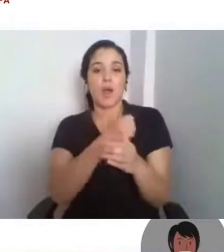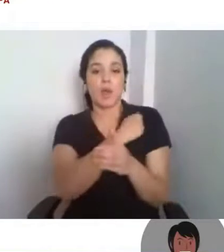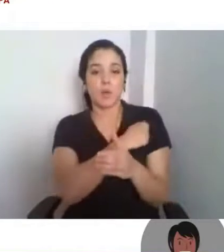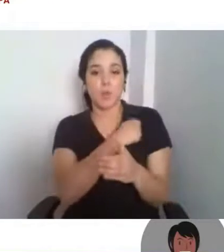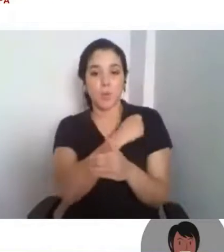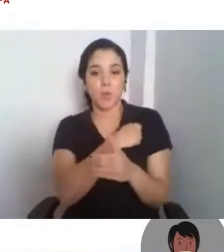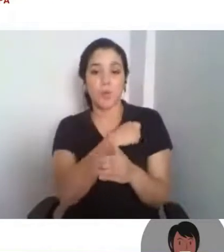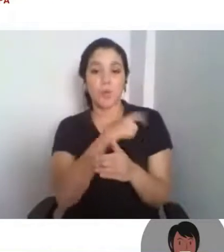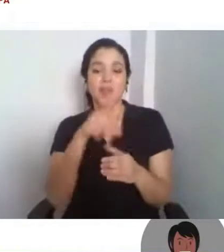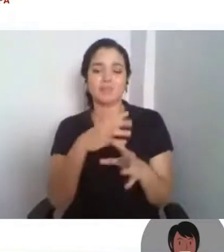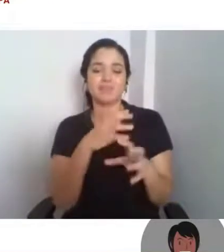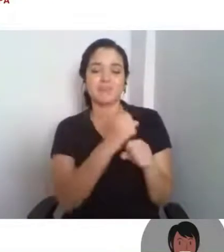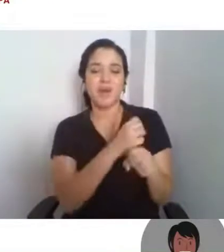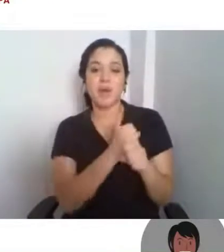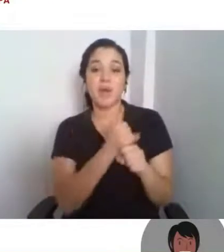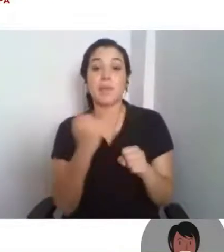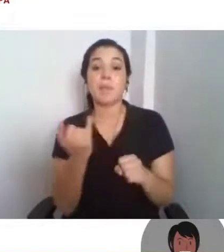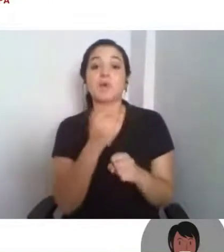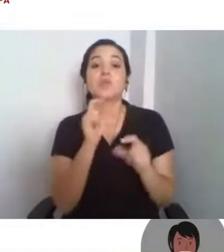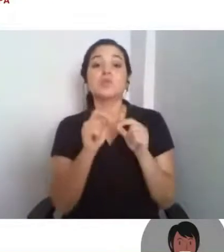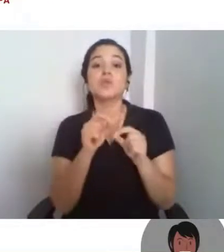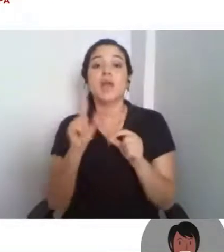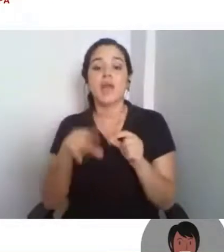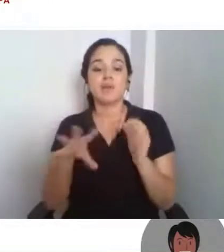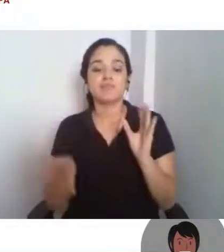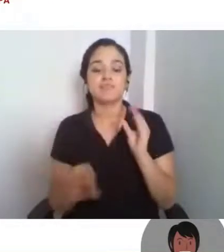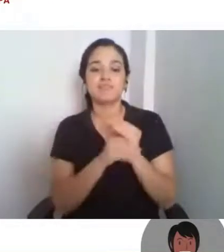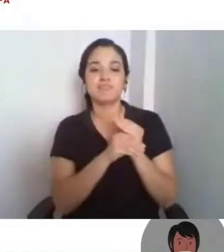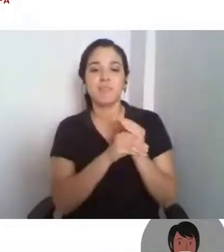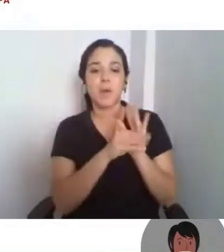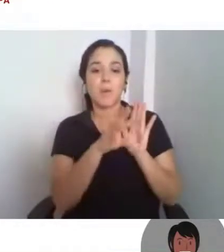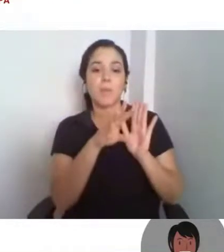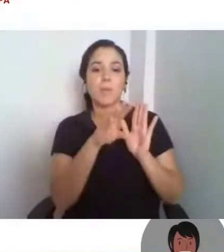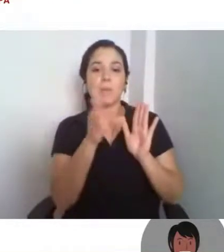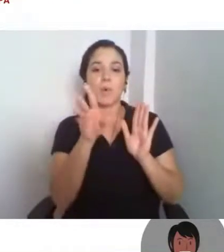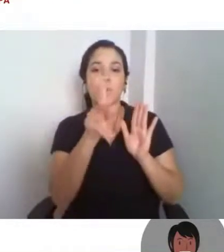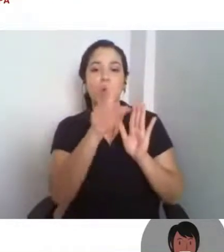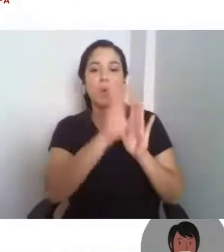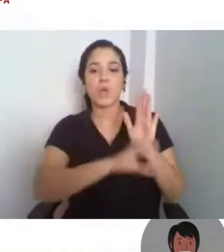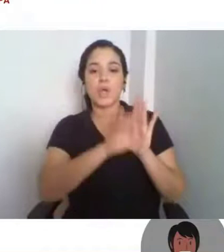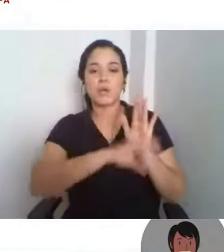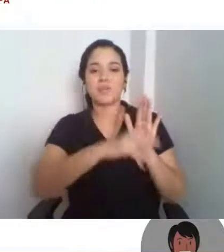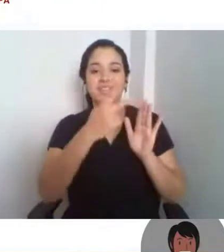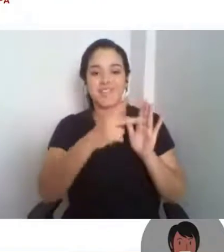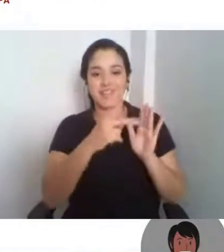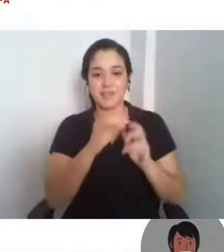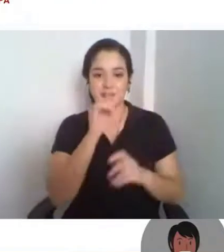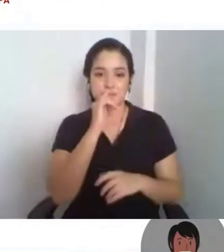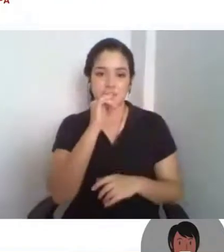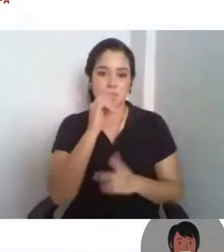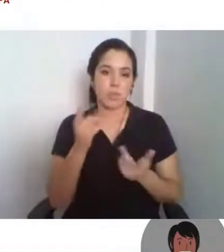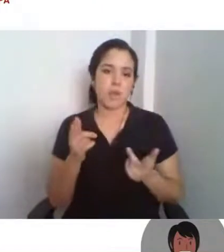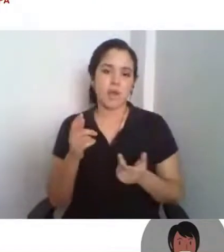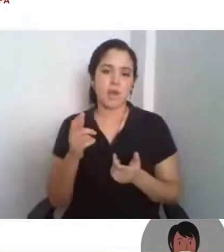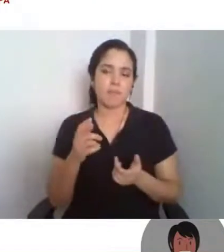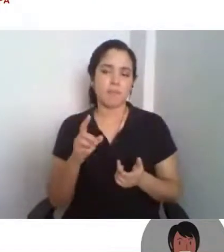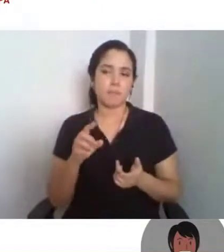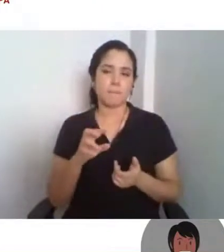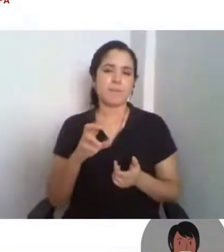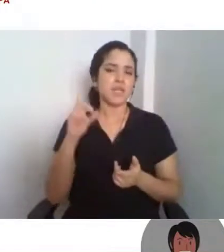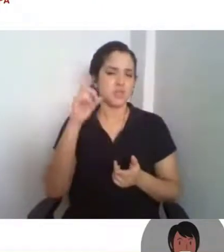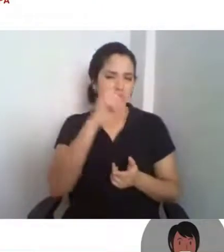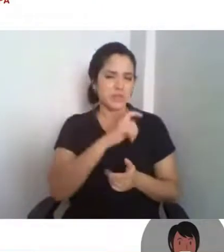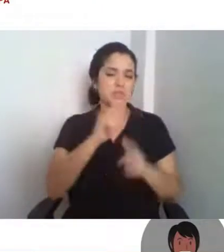para a integralização curricular deles. Não é fácil para os gestores das engenharias